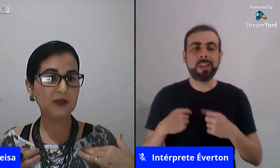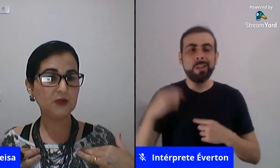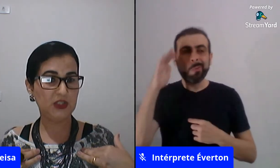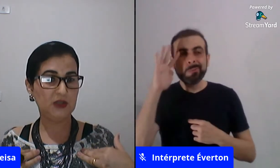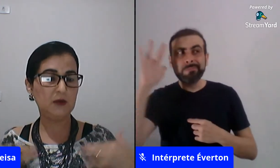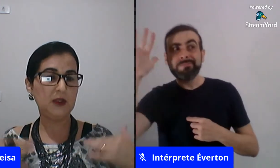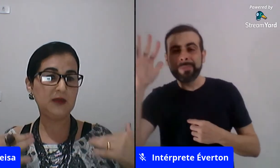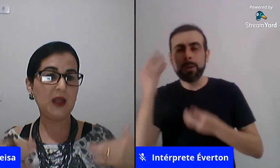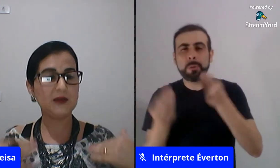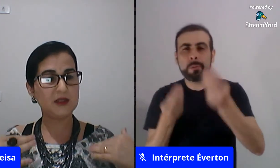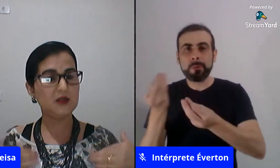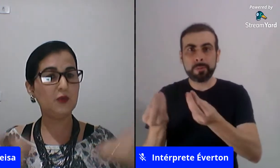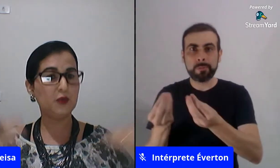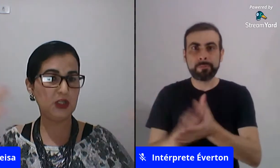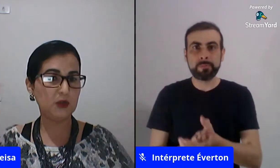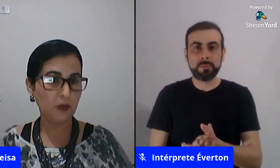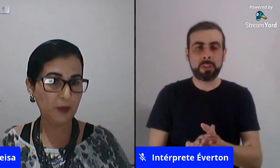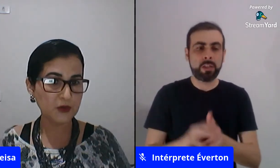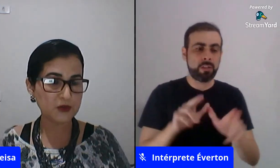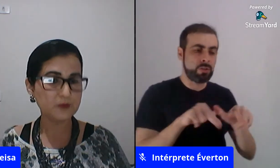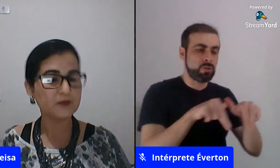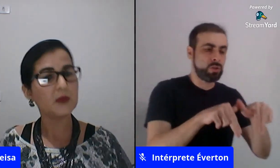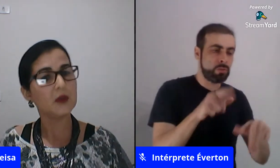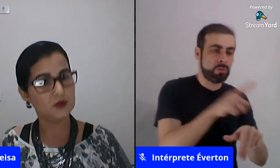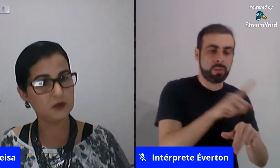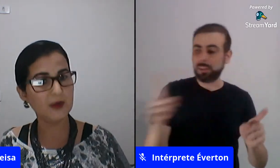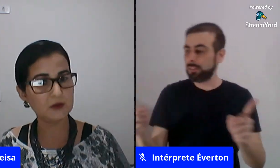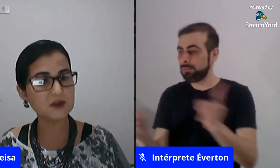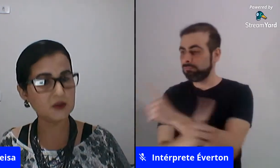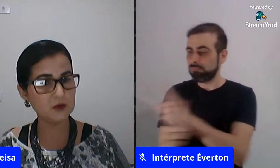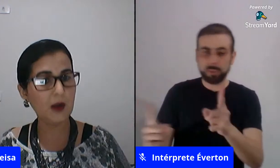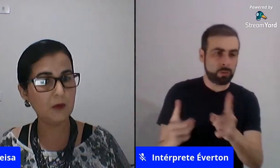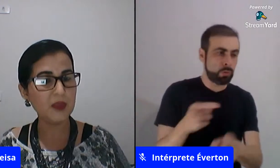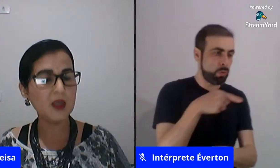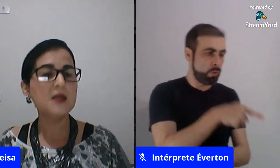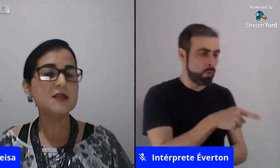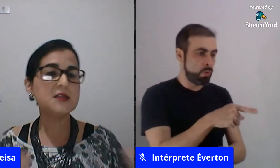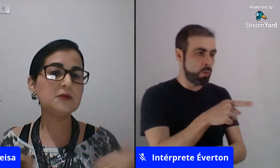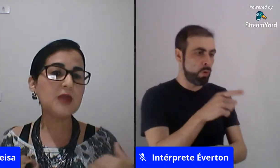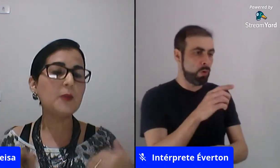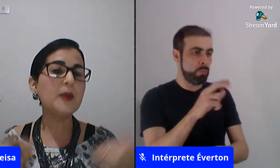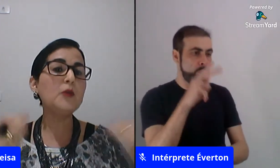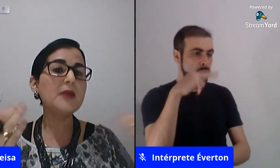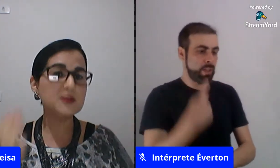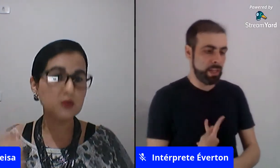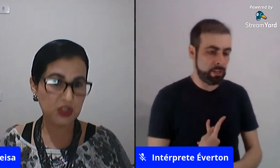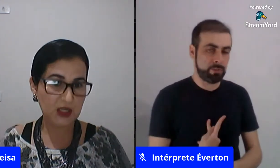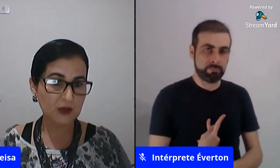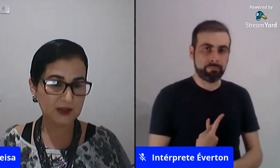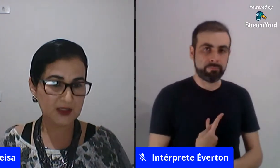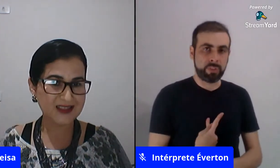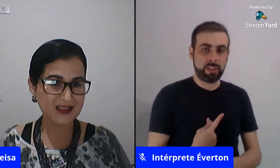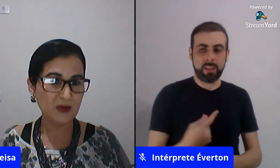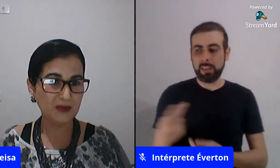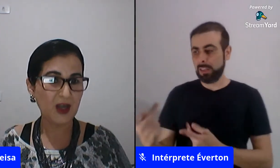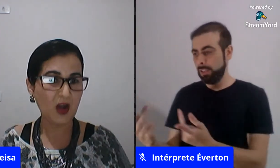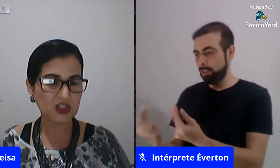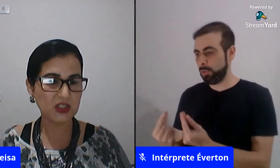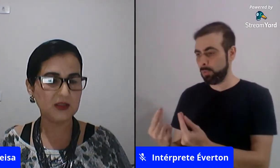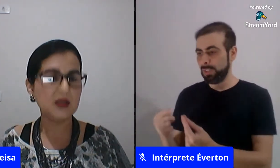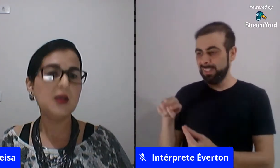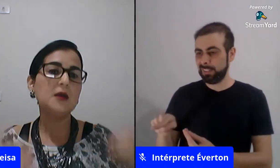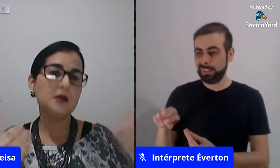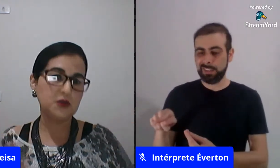de determinado gênero e tenho atração por gênero oposto eu sou heterossexual se eu tenho pelo mesmo gênero atração